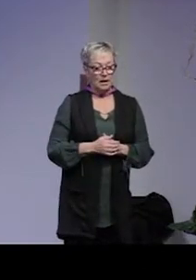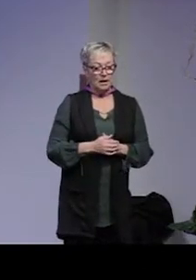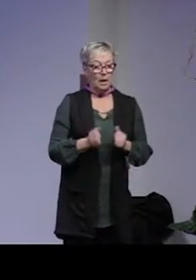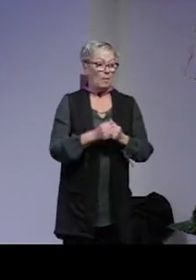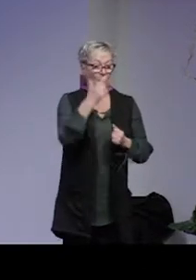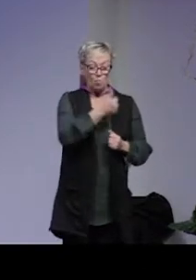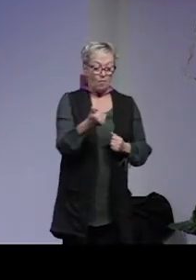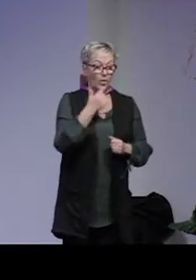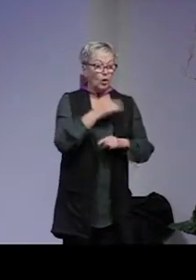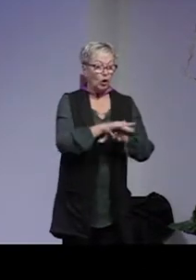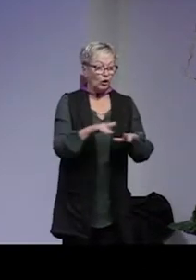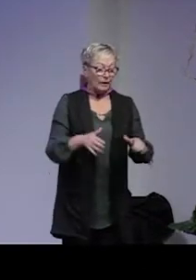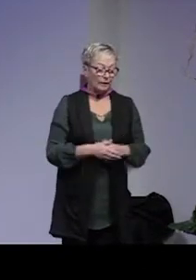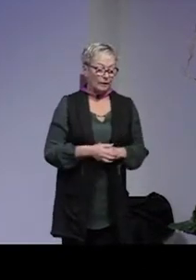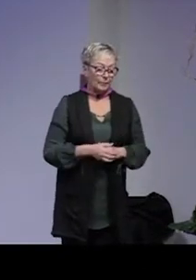det med rykten